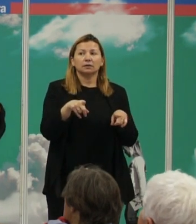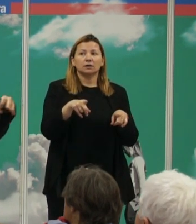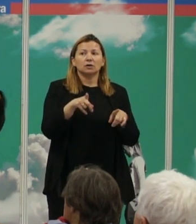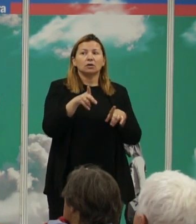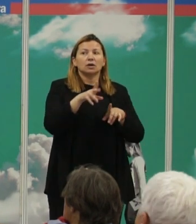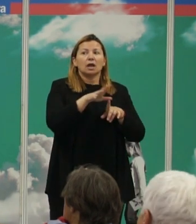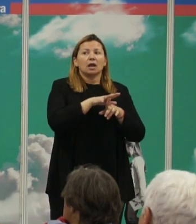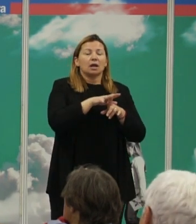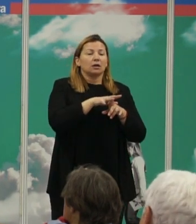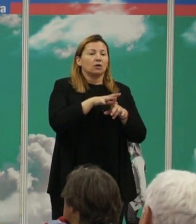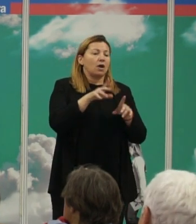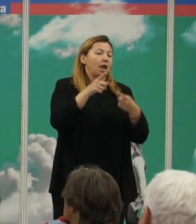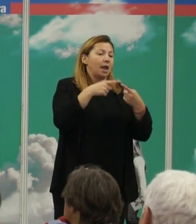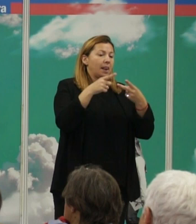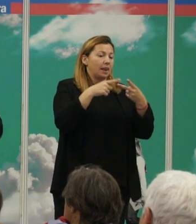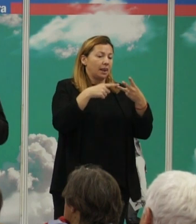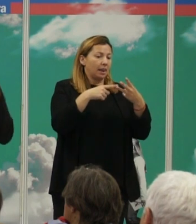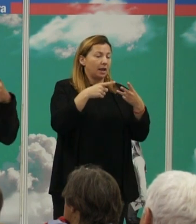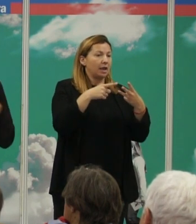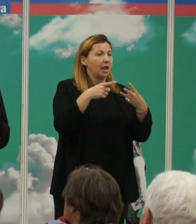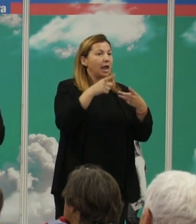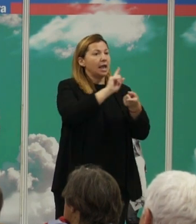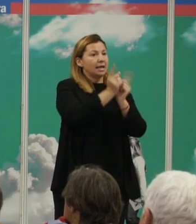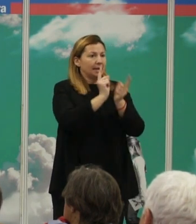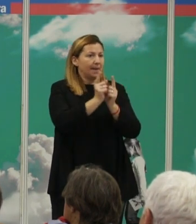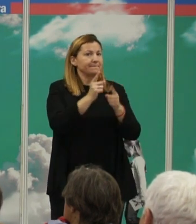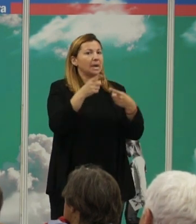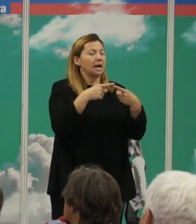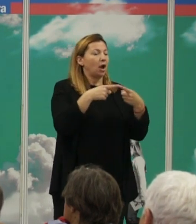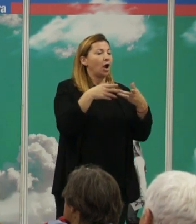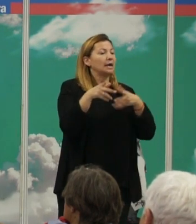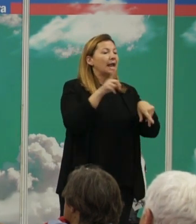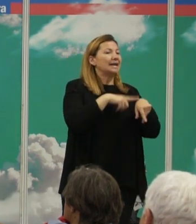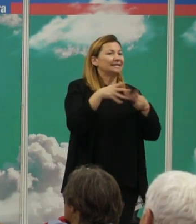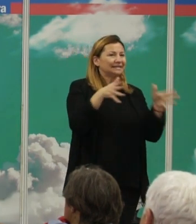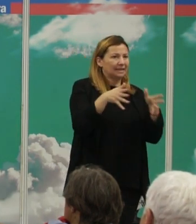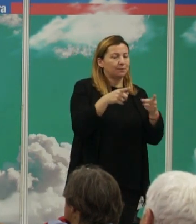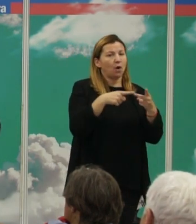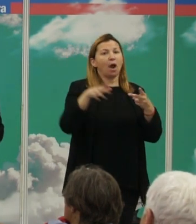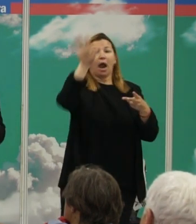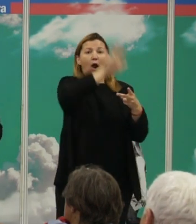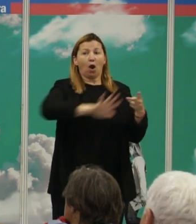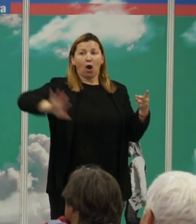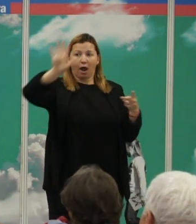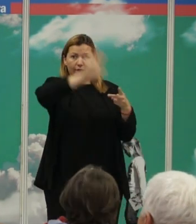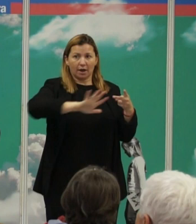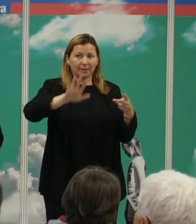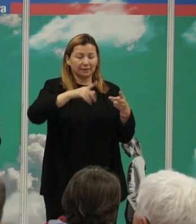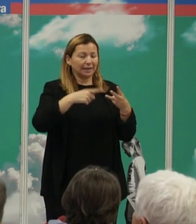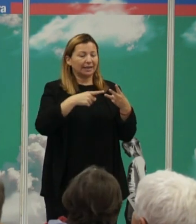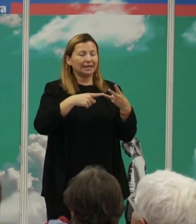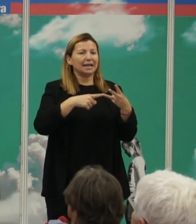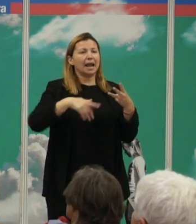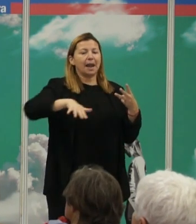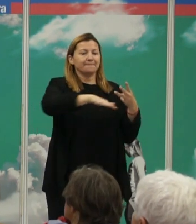ecológico. Varía en tres sitios, varía geográficamente, también varía en el tiempo pero sobre todo interesa más que varía geográficamente, varía espacialmente. Eso es